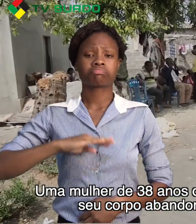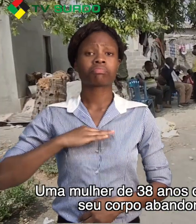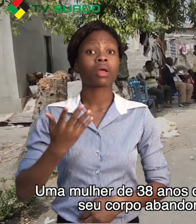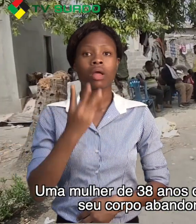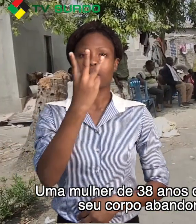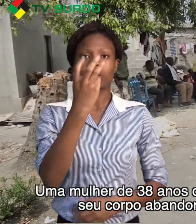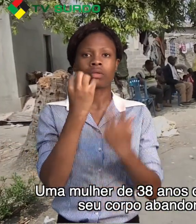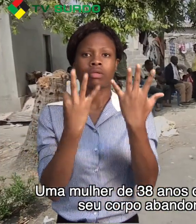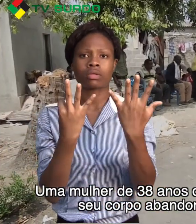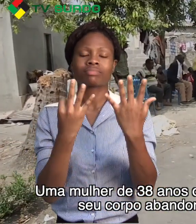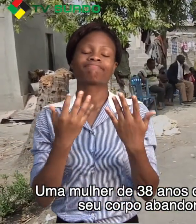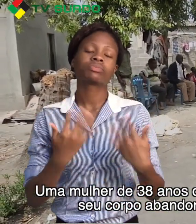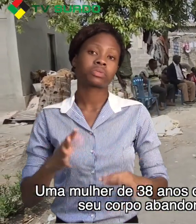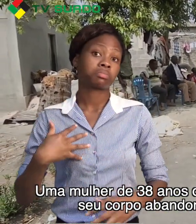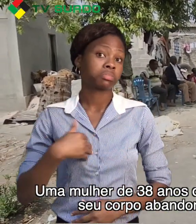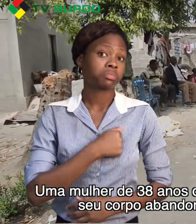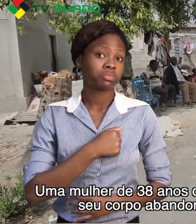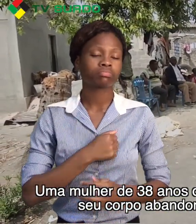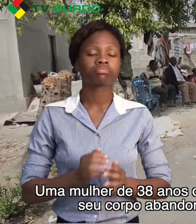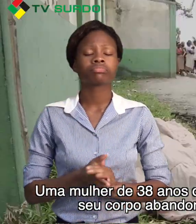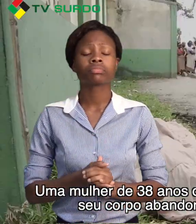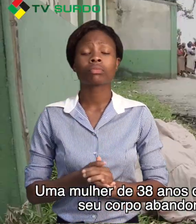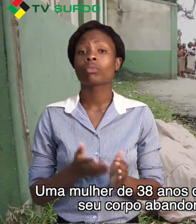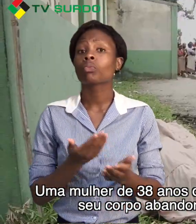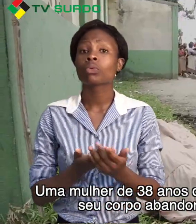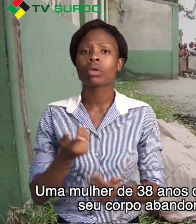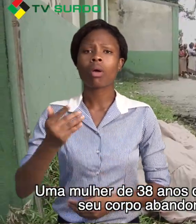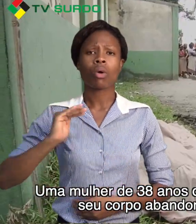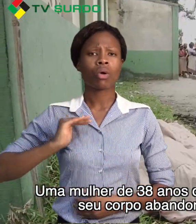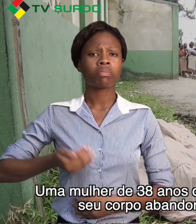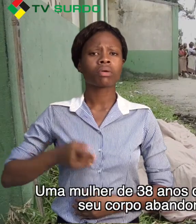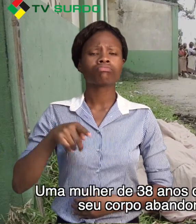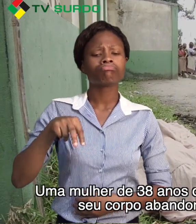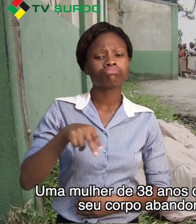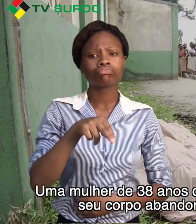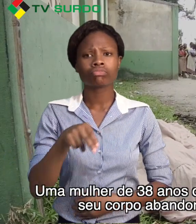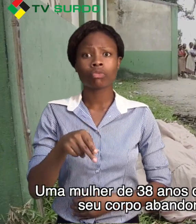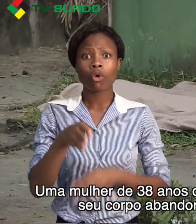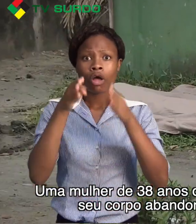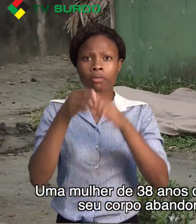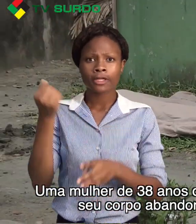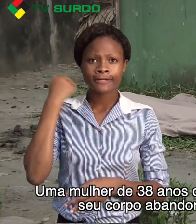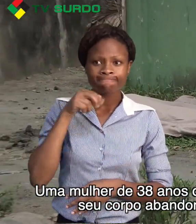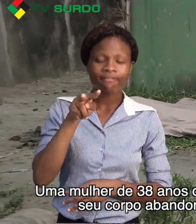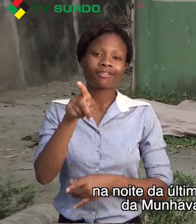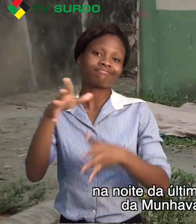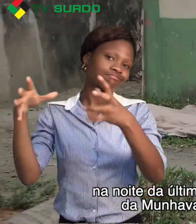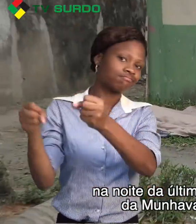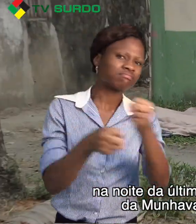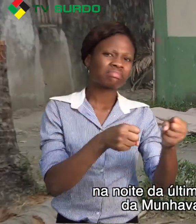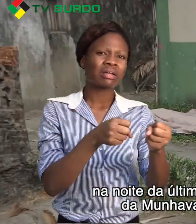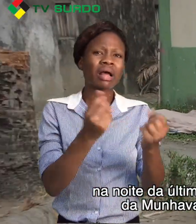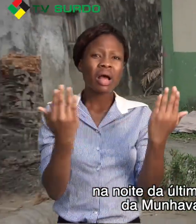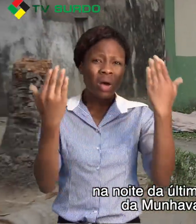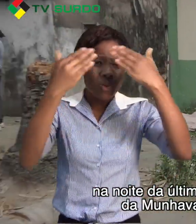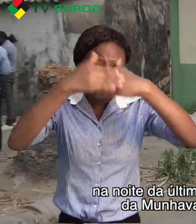Uma mulher de 38 anos de idade foi encontrada morta e seu corpo abandonado atrás de uma igreja na noite da